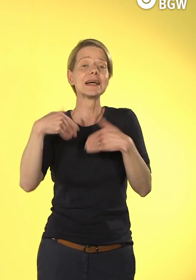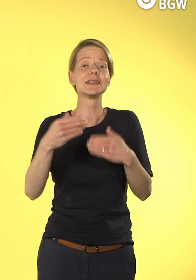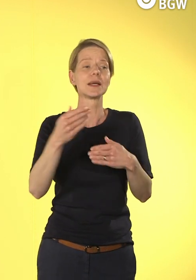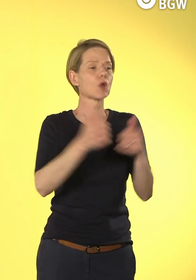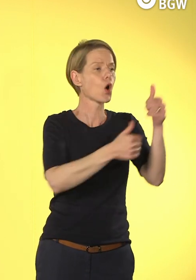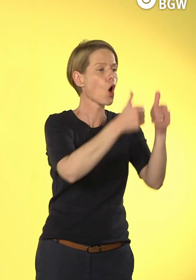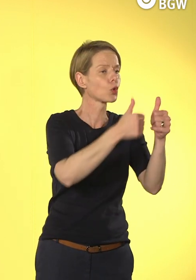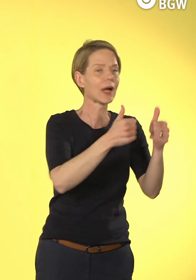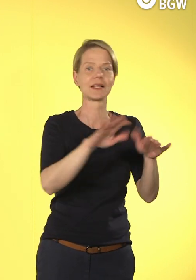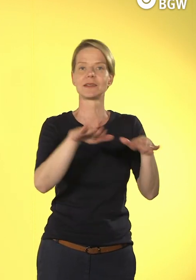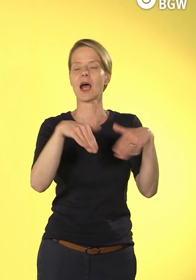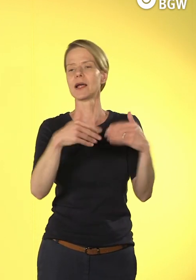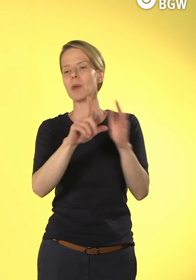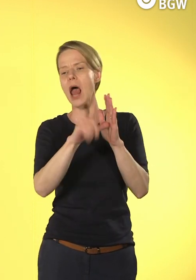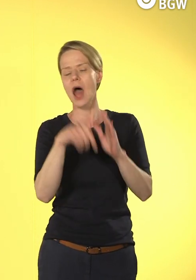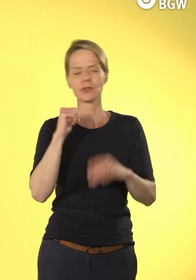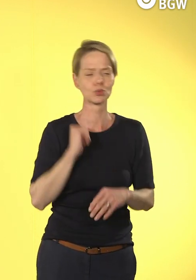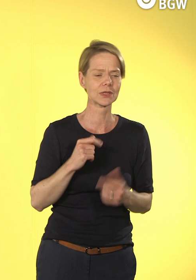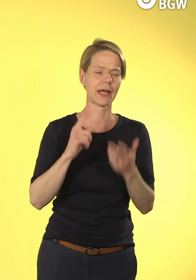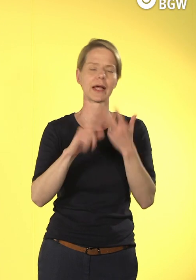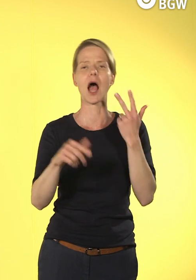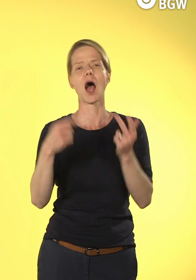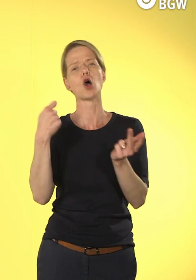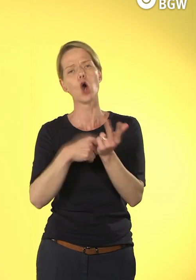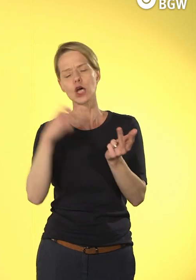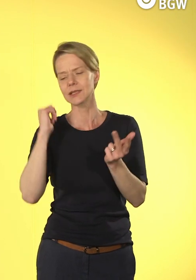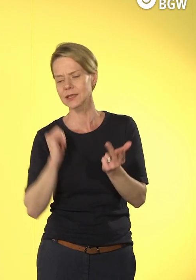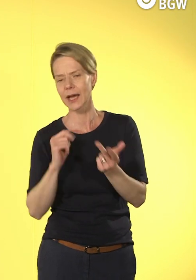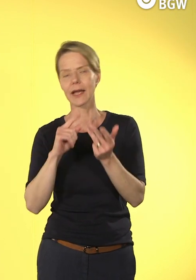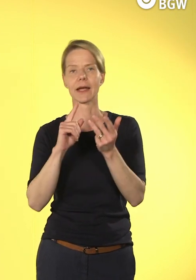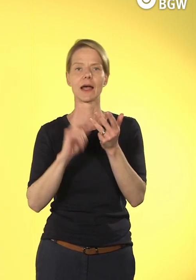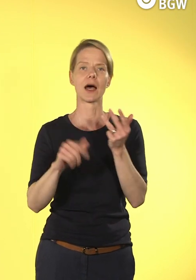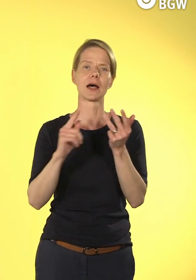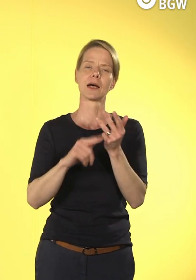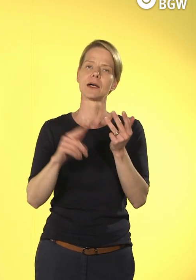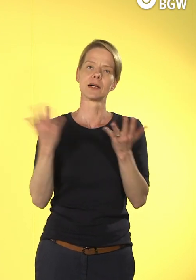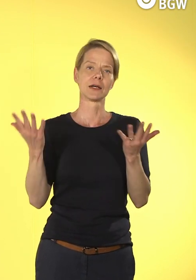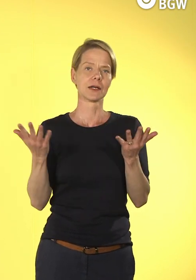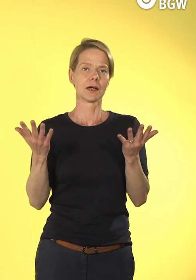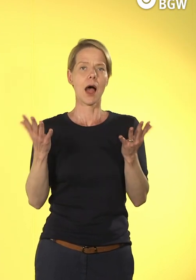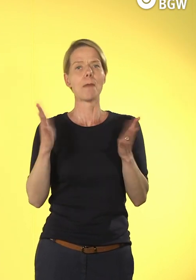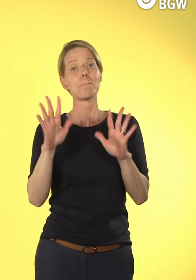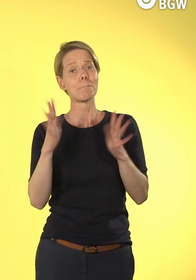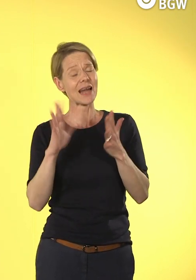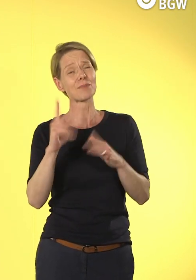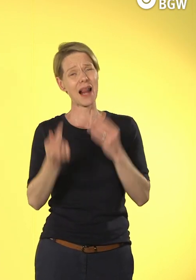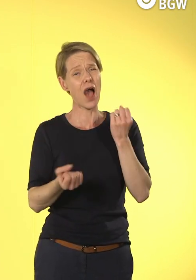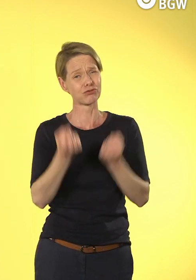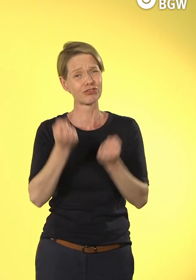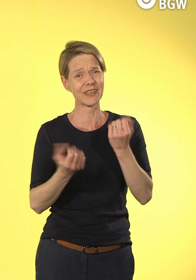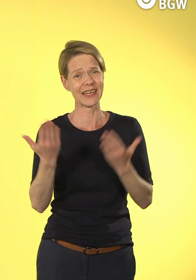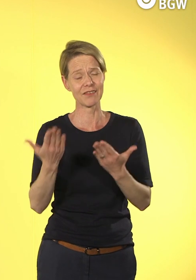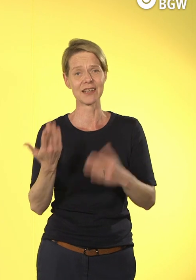Leistungsträgern und Kostenträgern zu tun. Manchmal gibt es da Medienbrüche. Wir nutzen PDFs. Ein Landratsamt